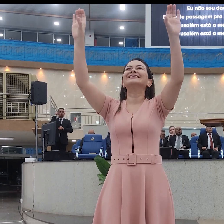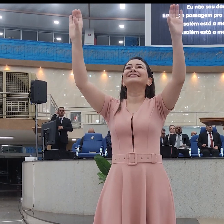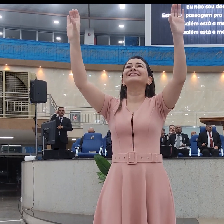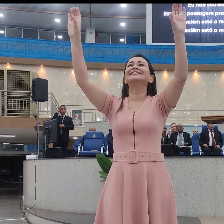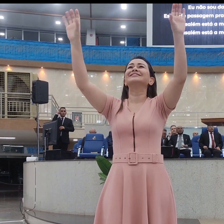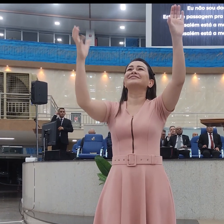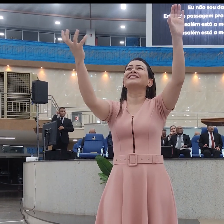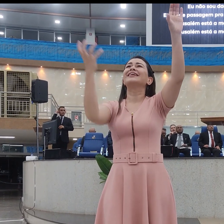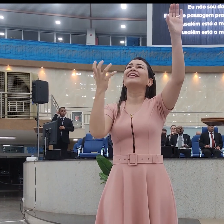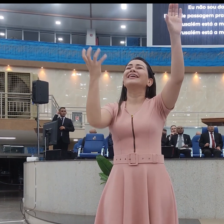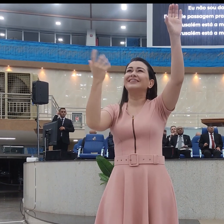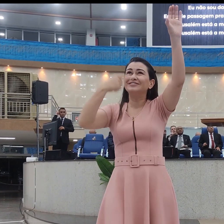a me esperar